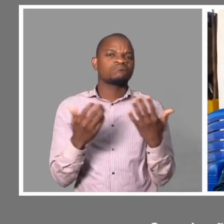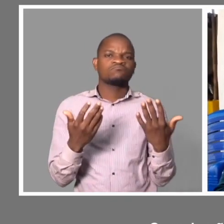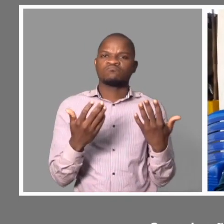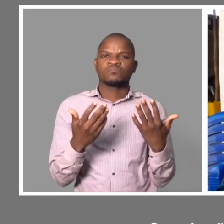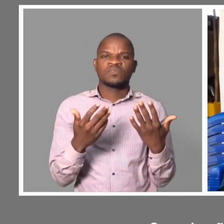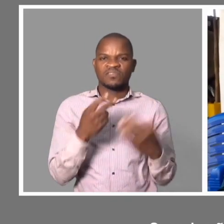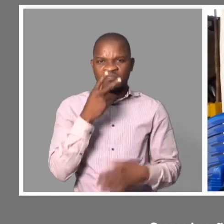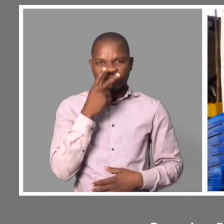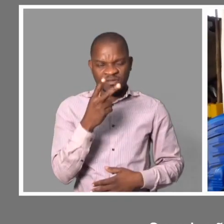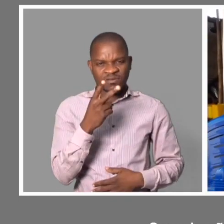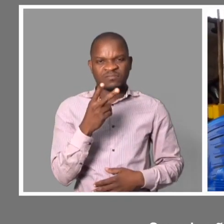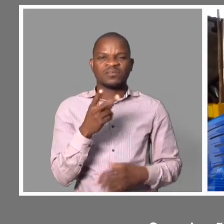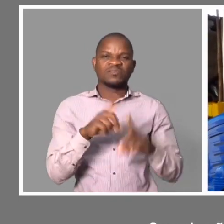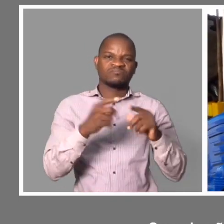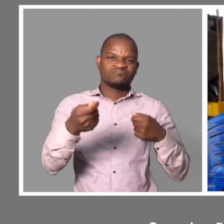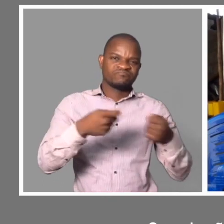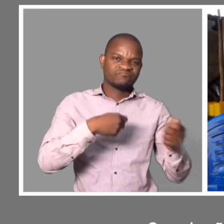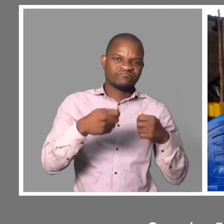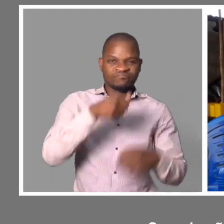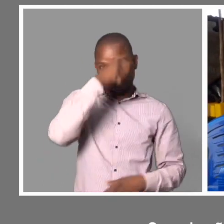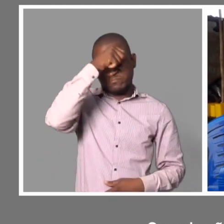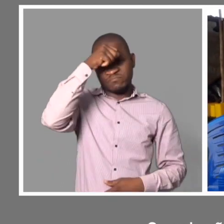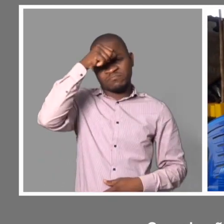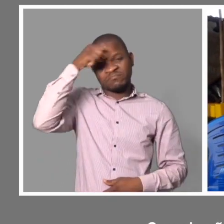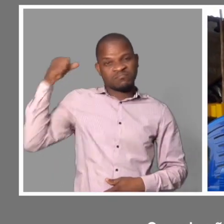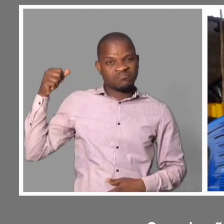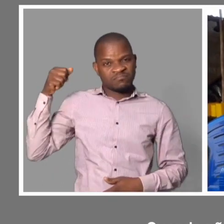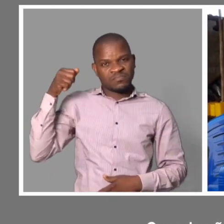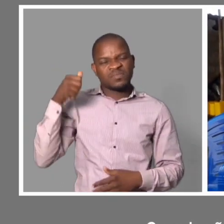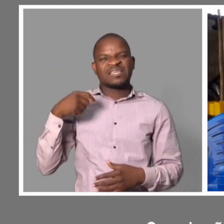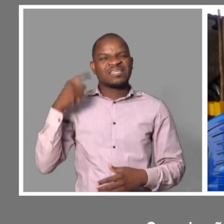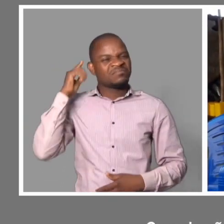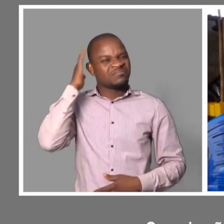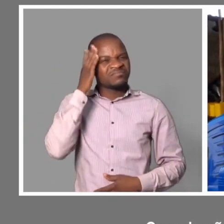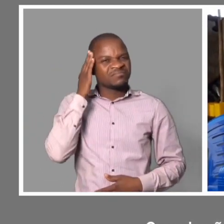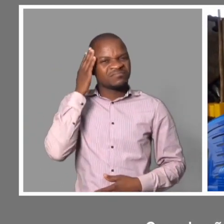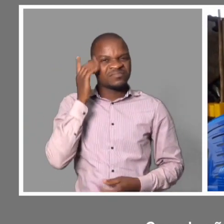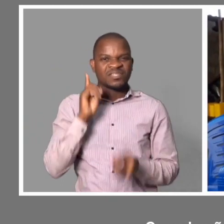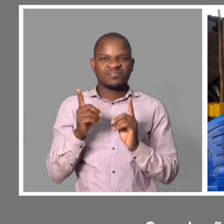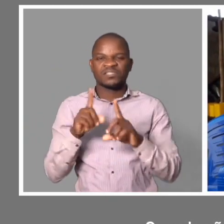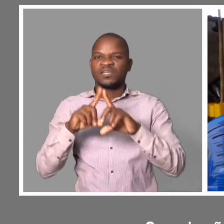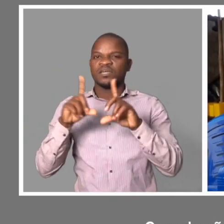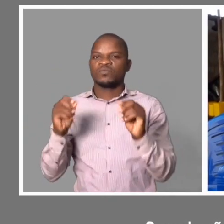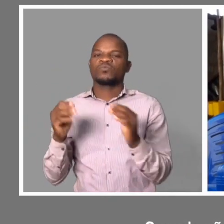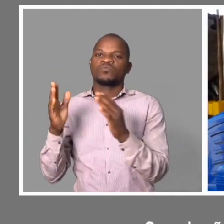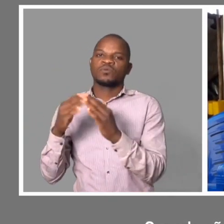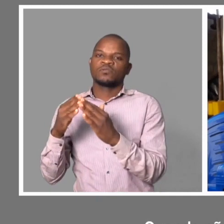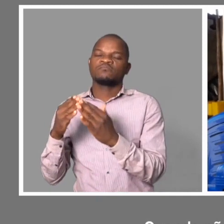não desse bem a coisa da mercearia, eu tinha que pegar o dinheiro do quê? Das rendas. E eu investi